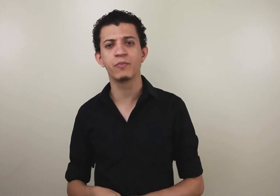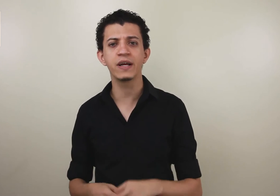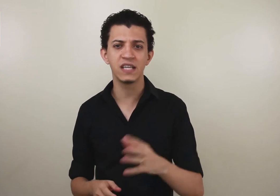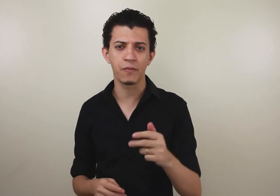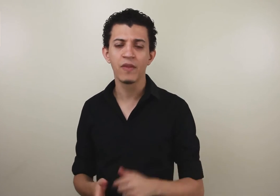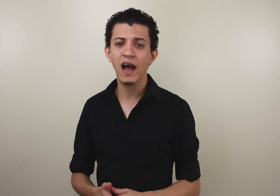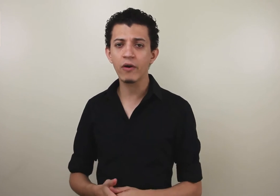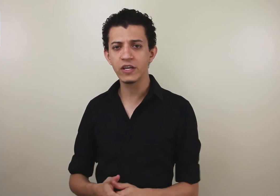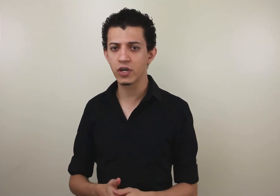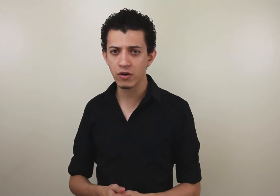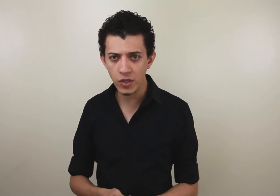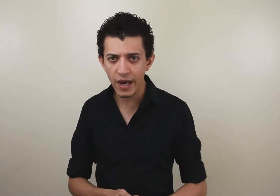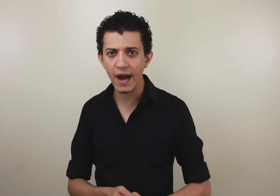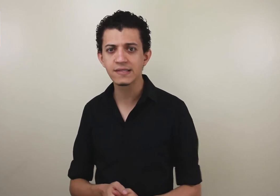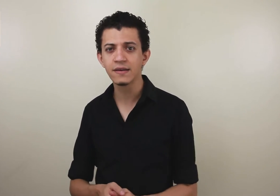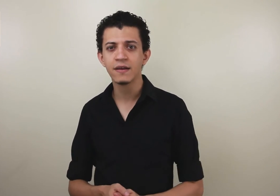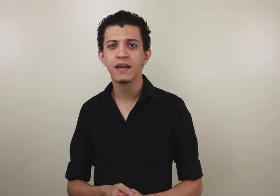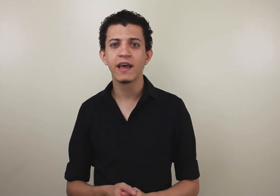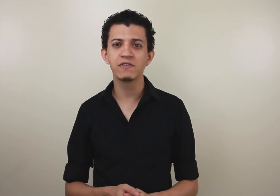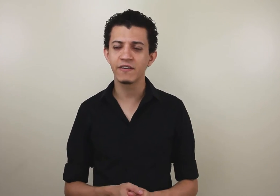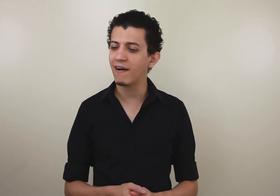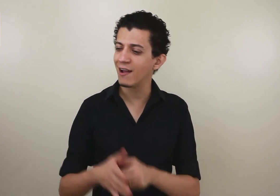Por exemplo, alguém chegou na sua casa e você fala